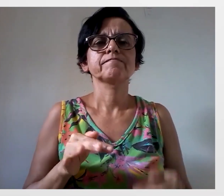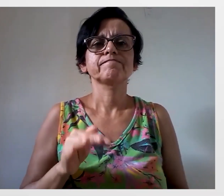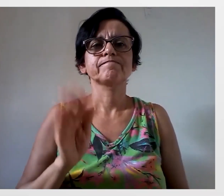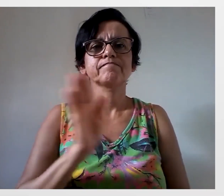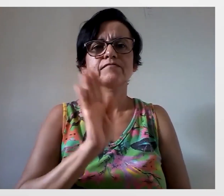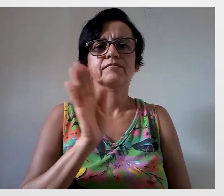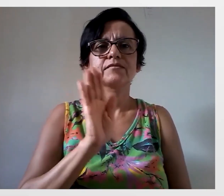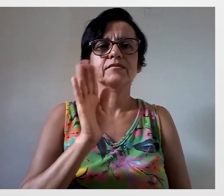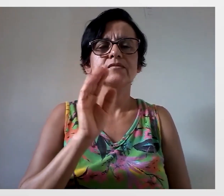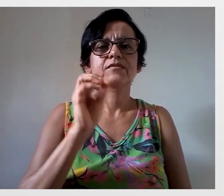Deus os abençoe.